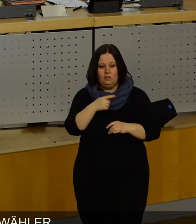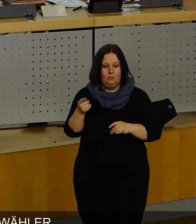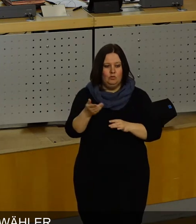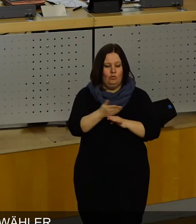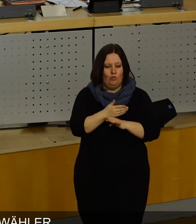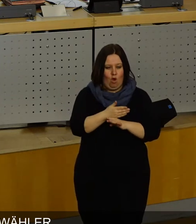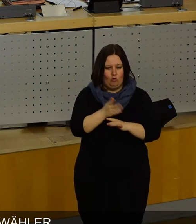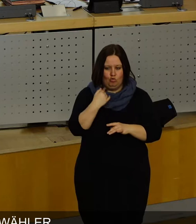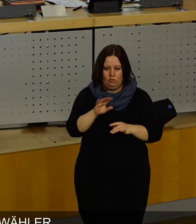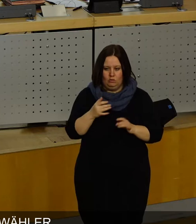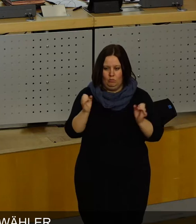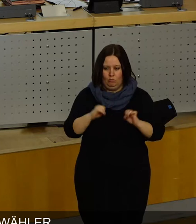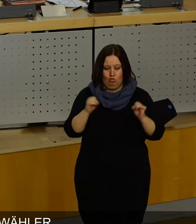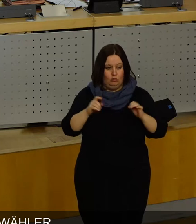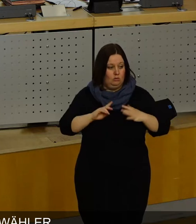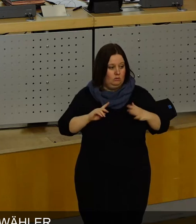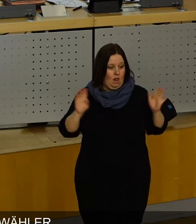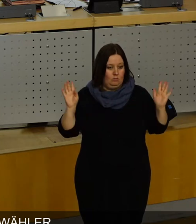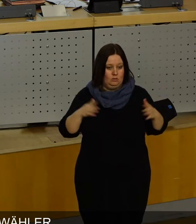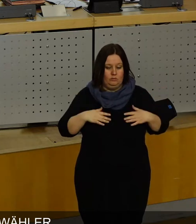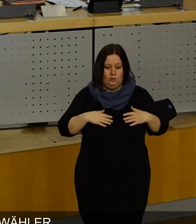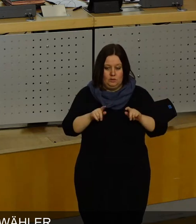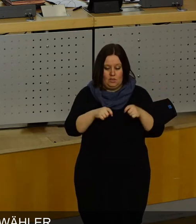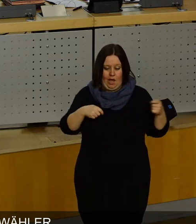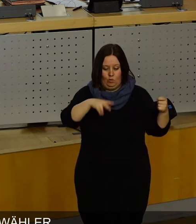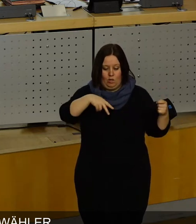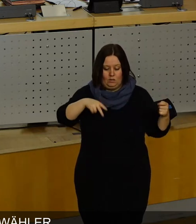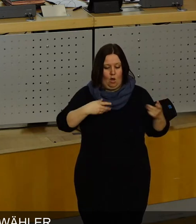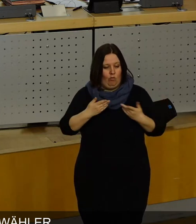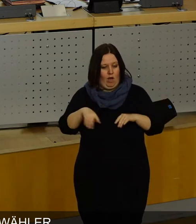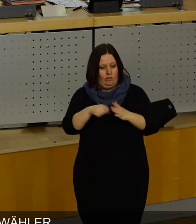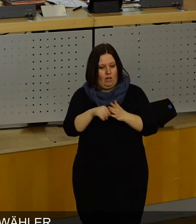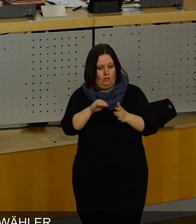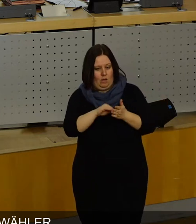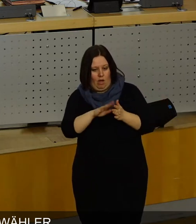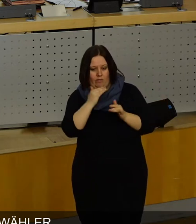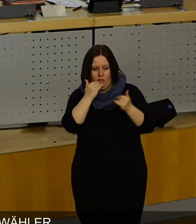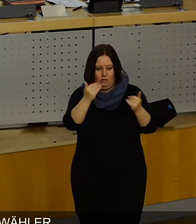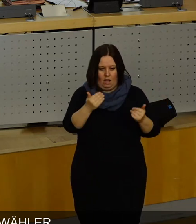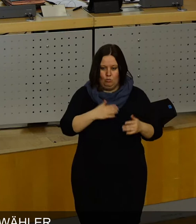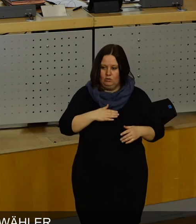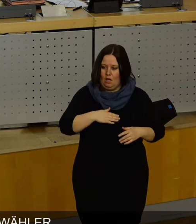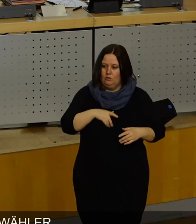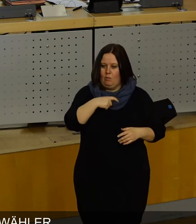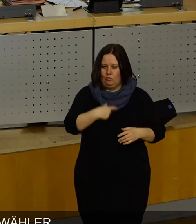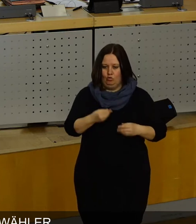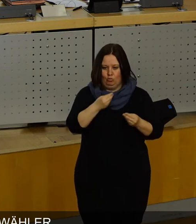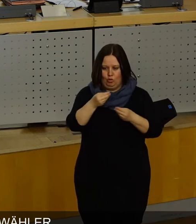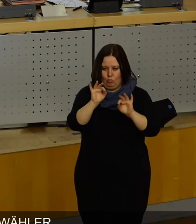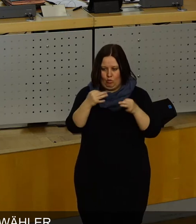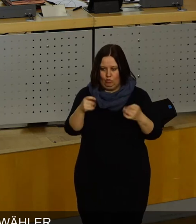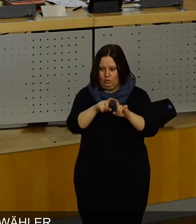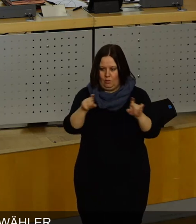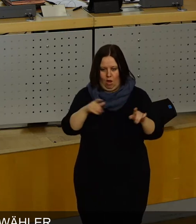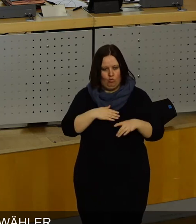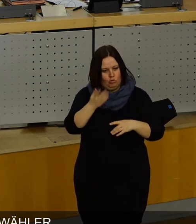getroffen. Ich durfte aus der Zeitung lesen, dass wir Freien Wähler auch dazugehören. Danke, Frau Filius-Jähne, das erspart mir das persönliche Gespräch über dieses Thema,